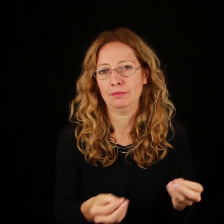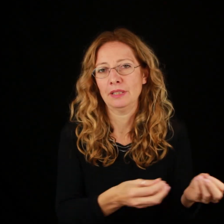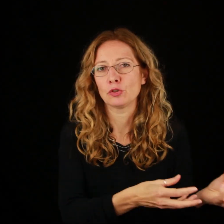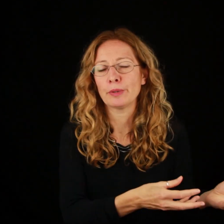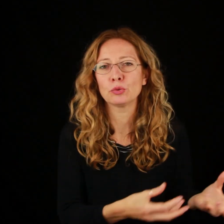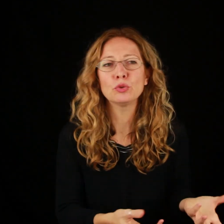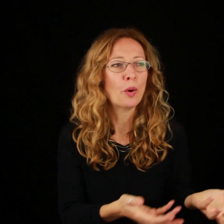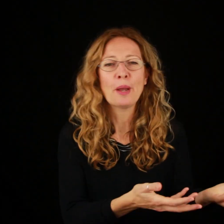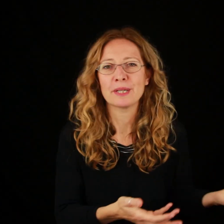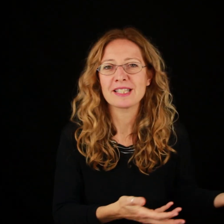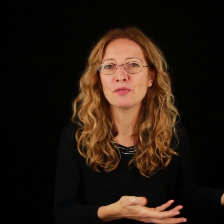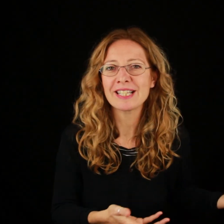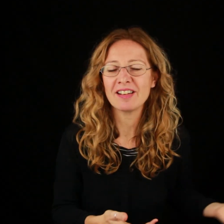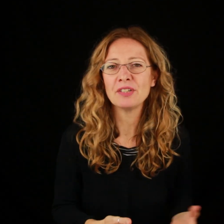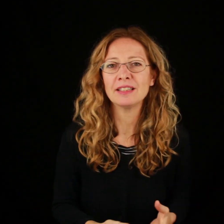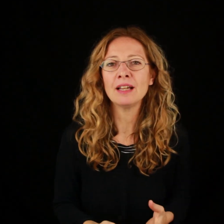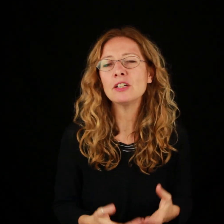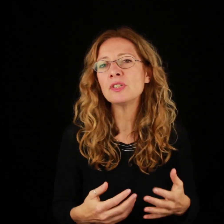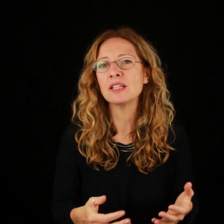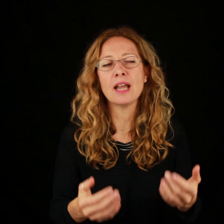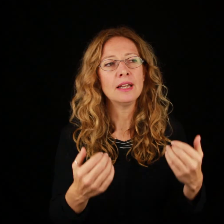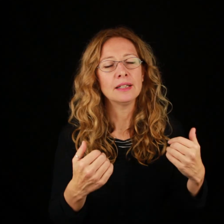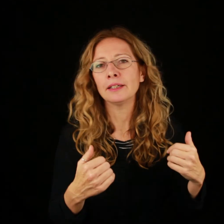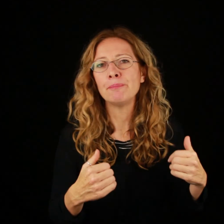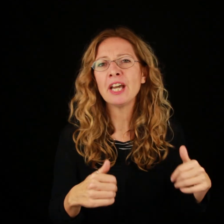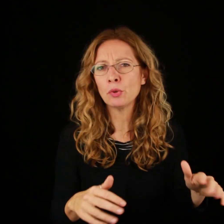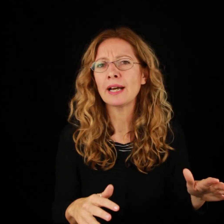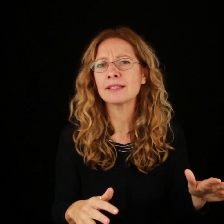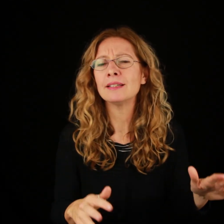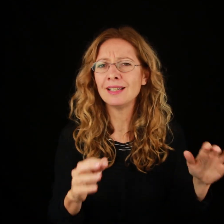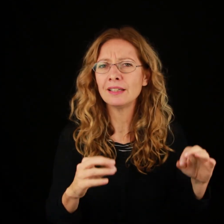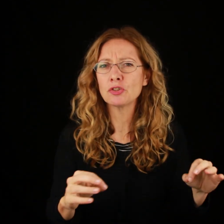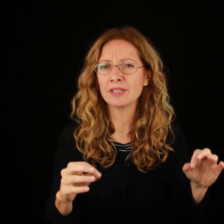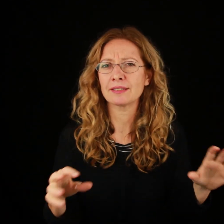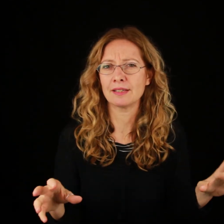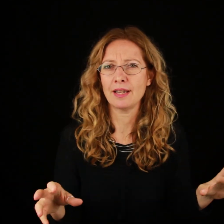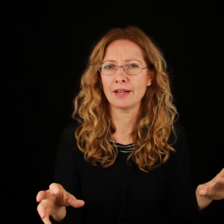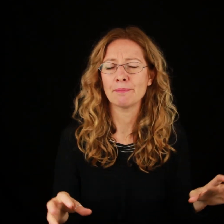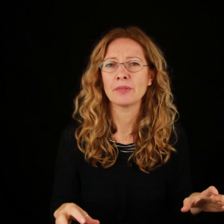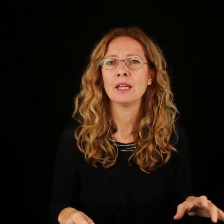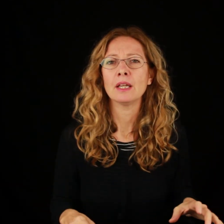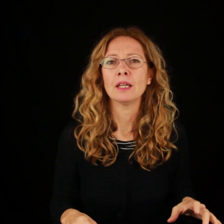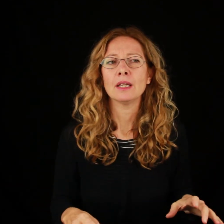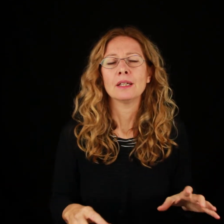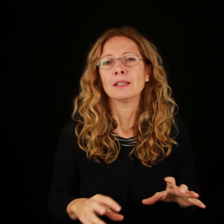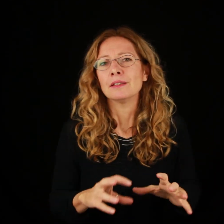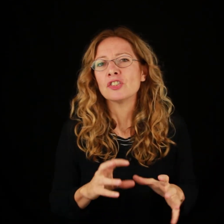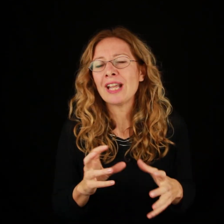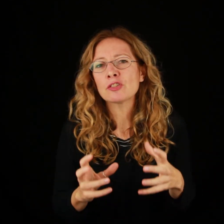soprattutto per salvarsi la vita, gli consiglia di arruolarsi nella legione straniera. C'è il